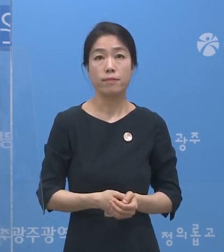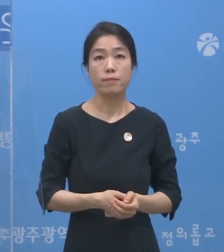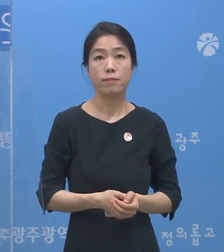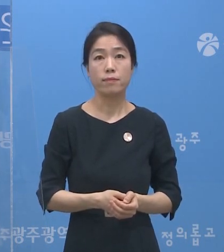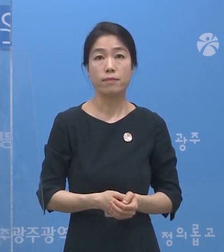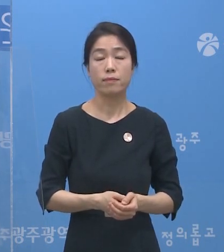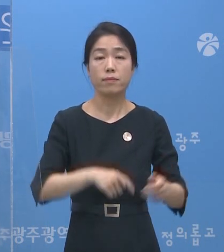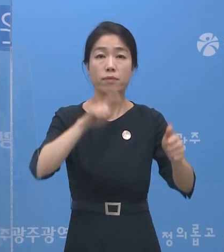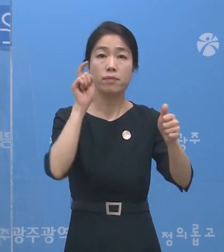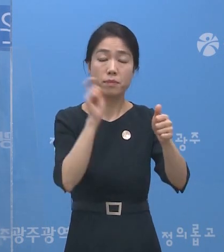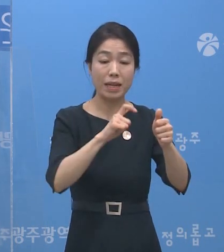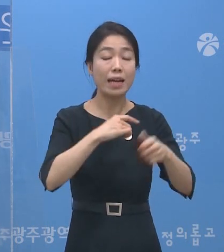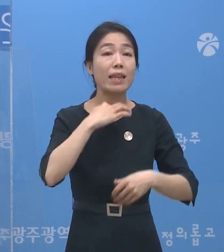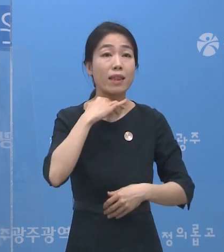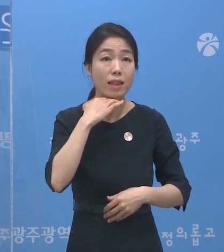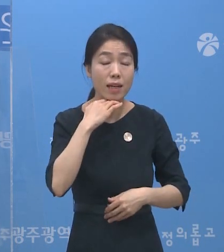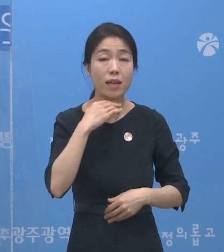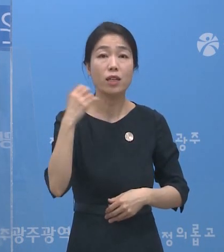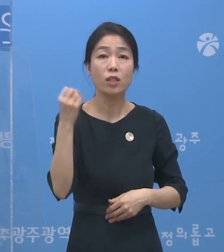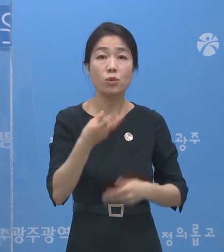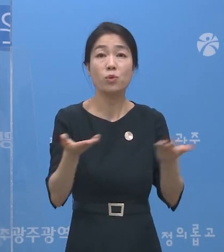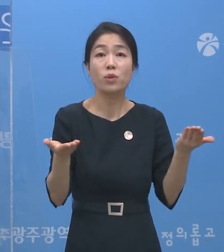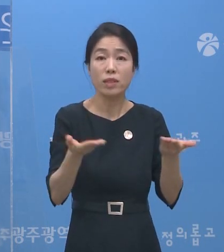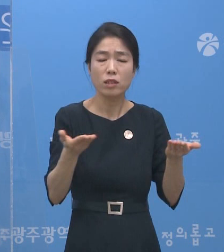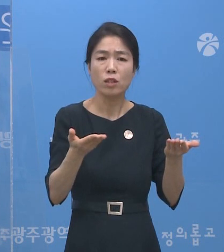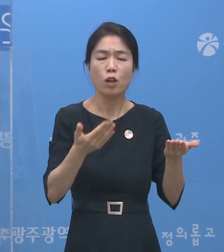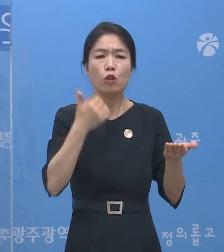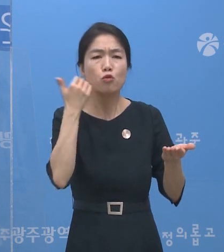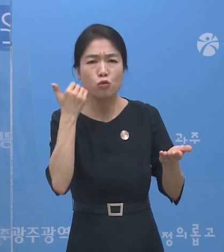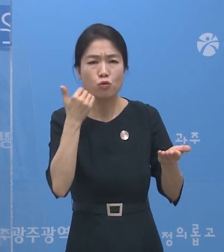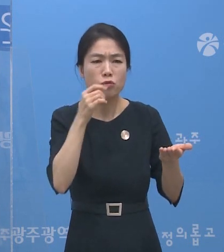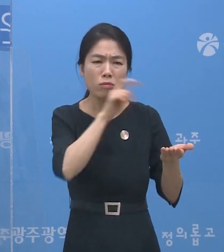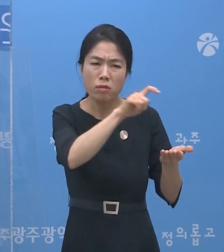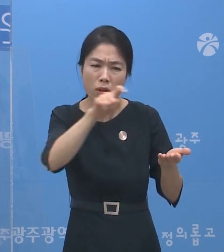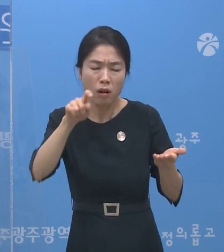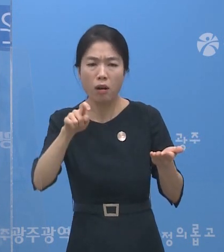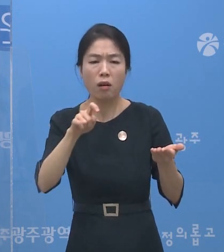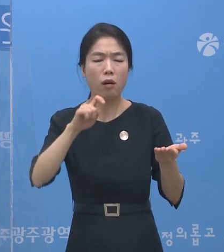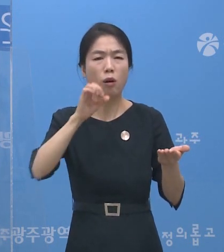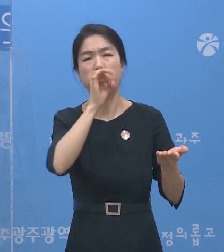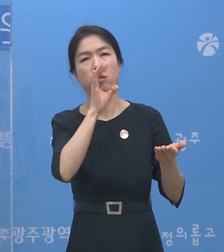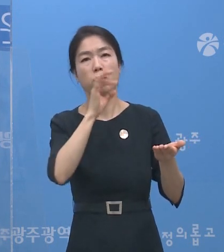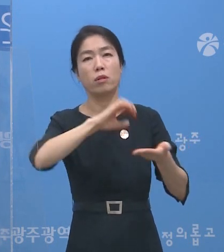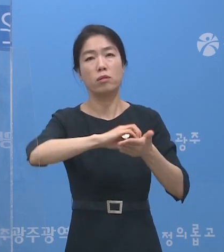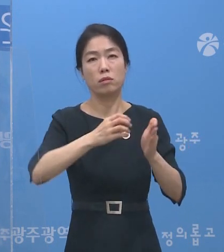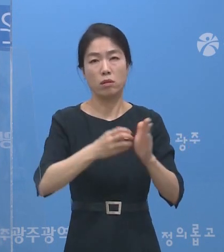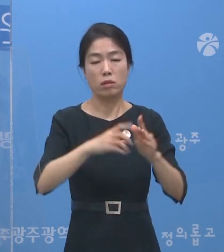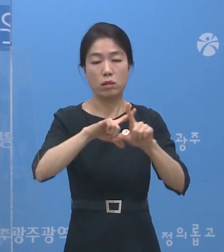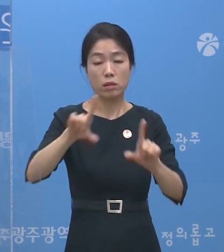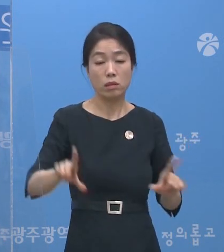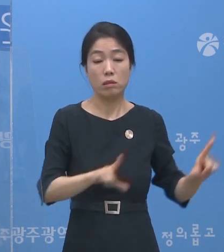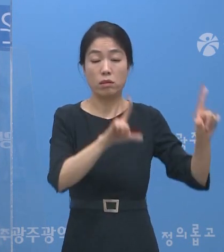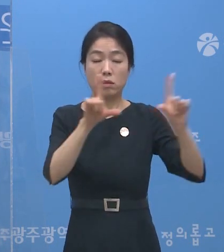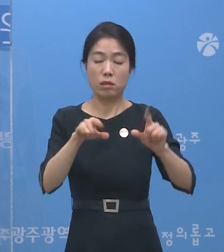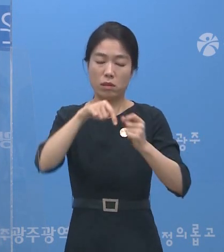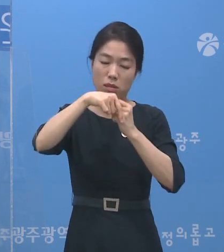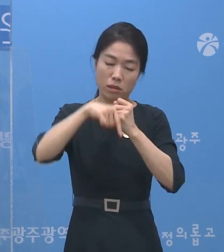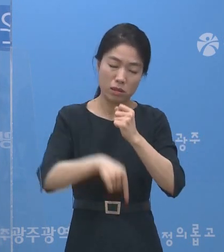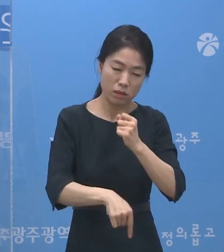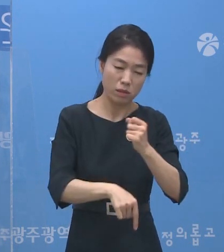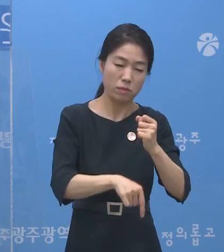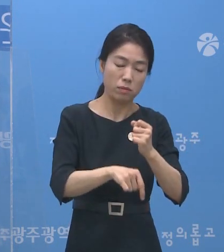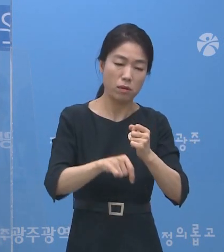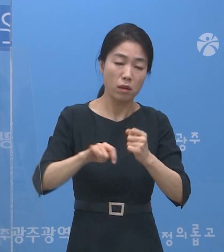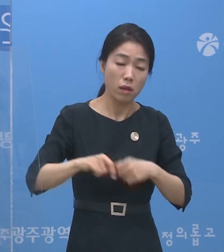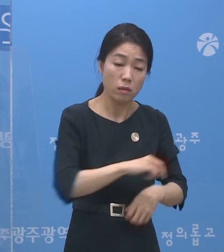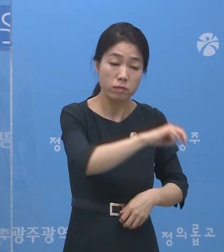확진자의 연령층과 직업군을 특증하기 어려울 정도로 코로나19가 일상 깊숙이 파고들면서